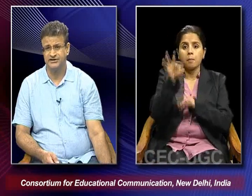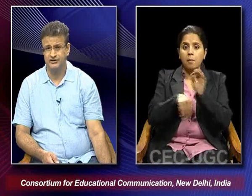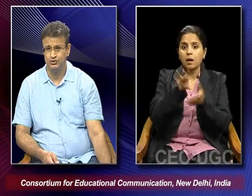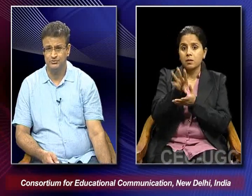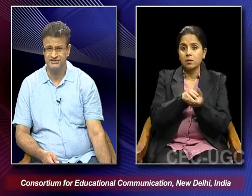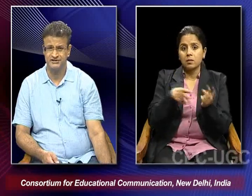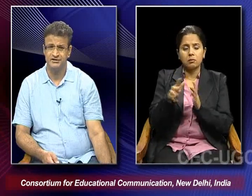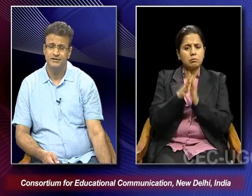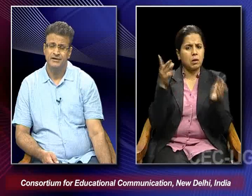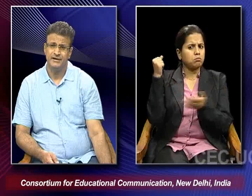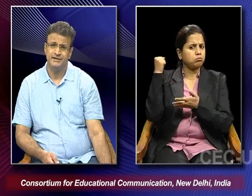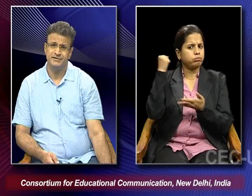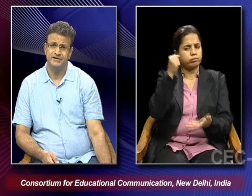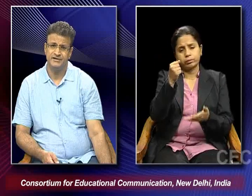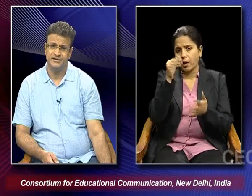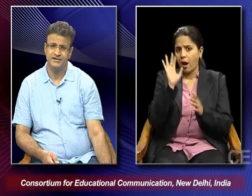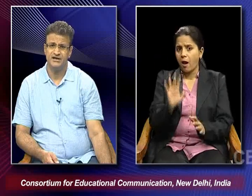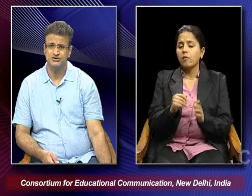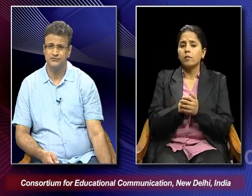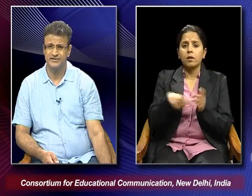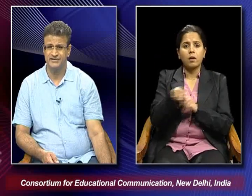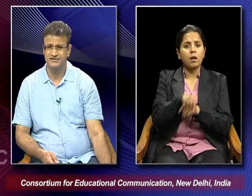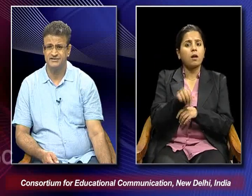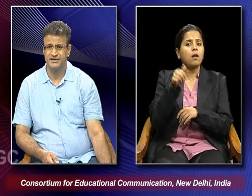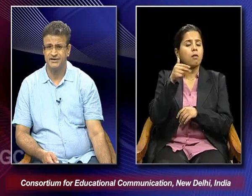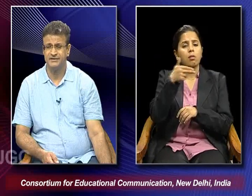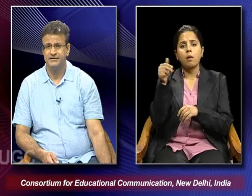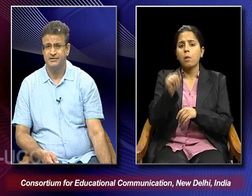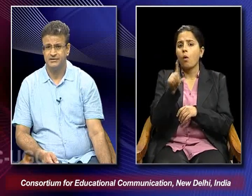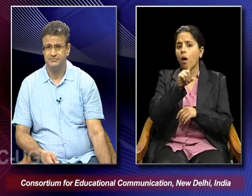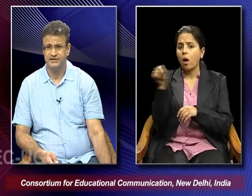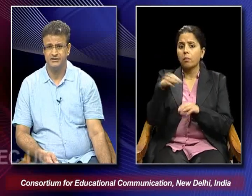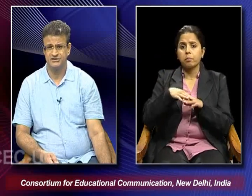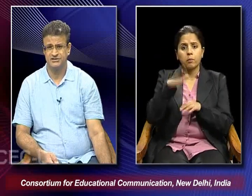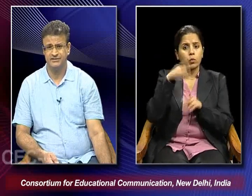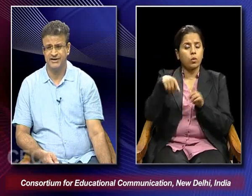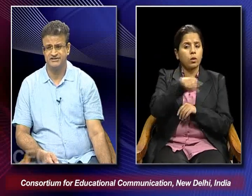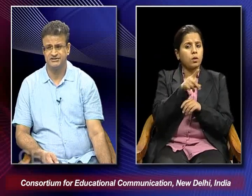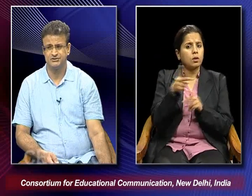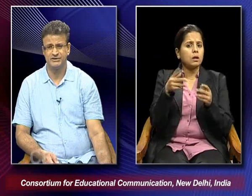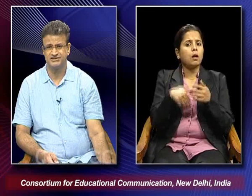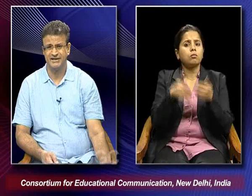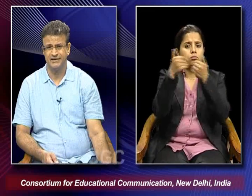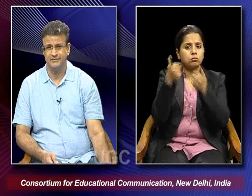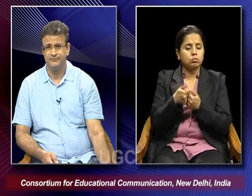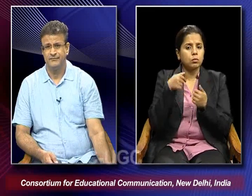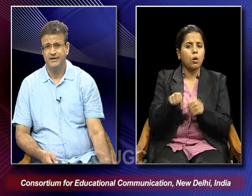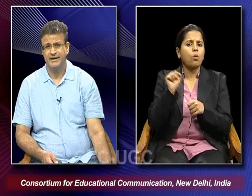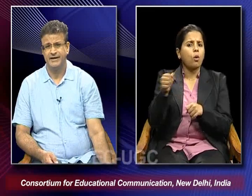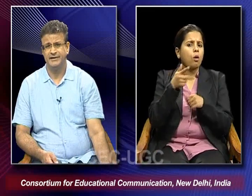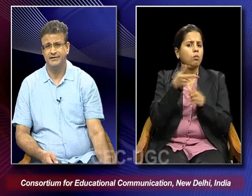they had a very huge budget and they had a cast of hundreds and meticulously devised shooting style.